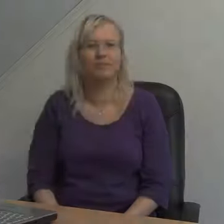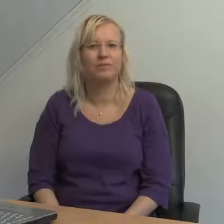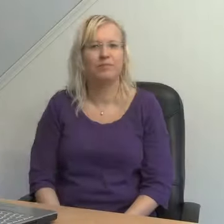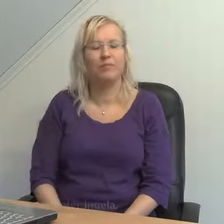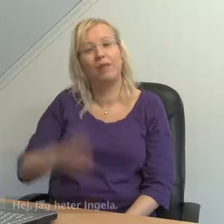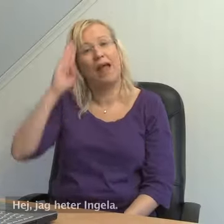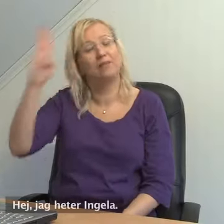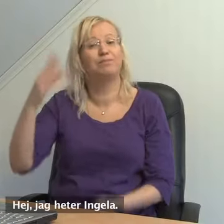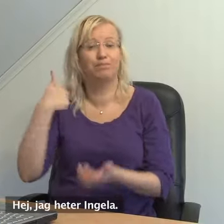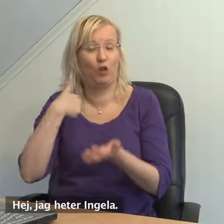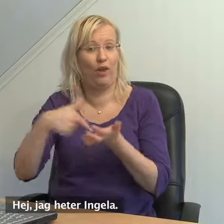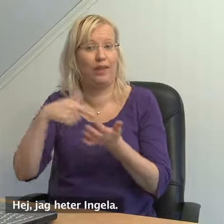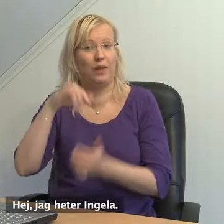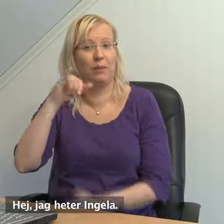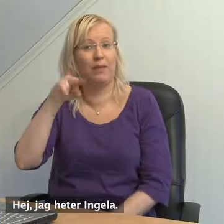Hej, jag heter Ingela.